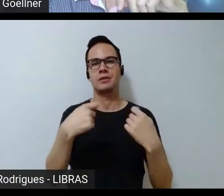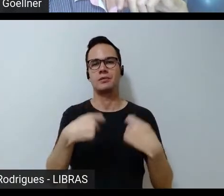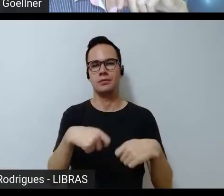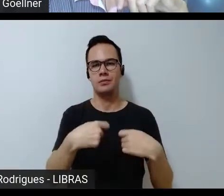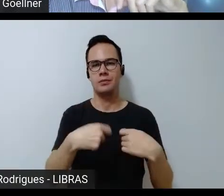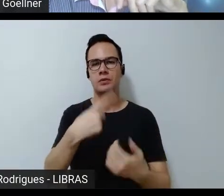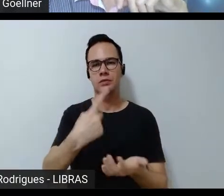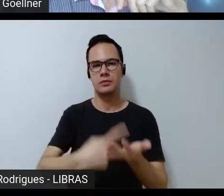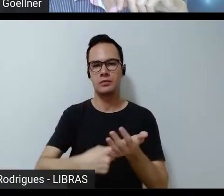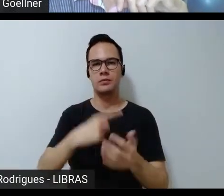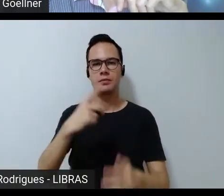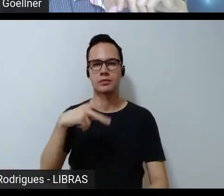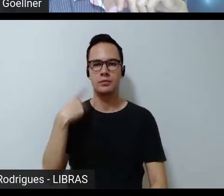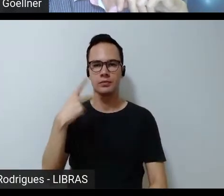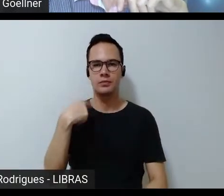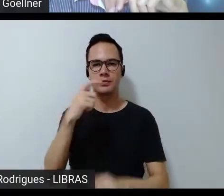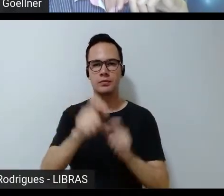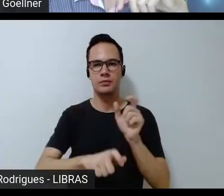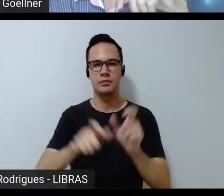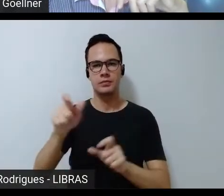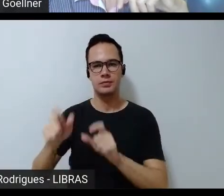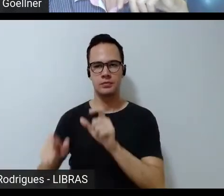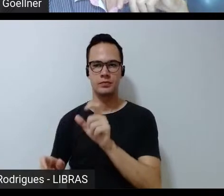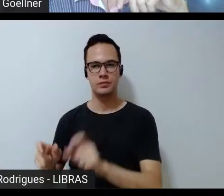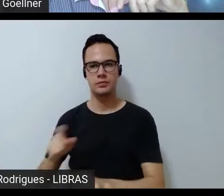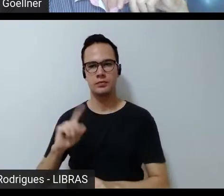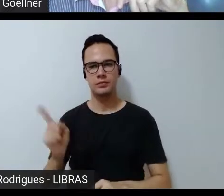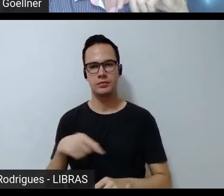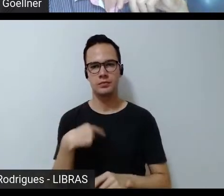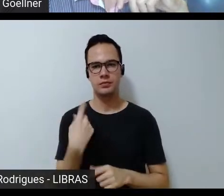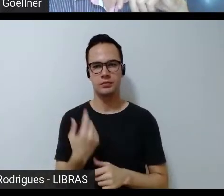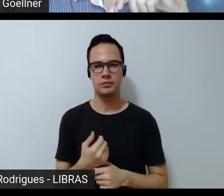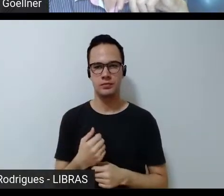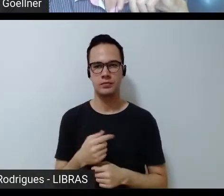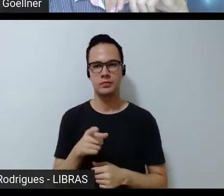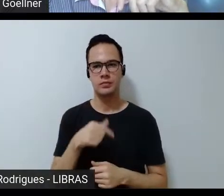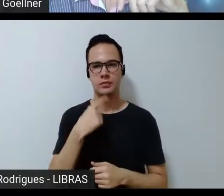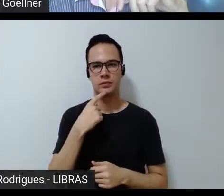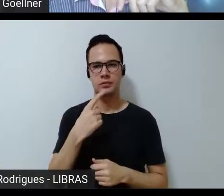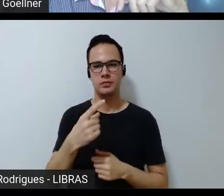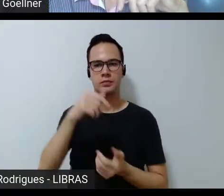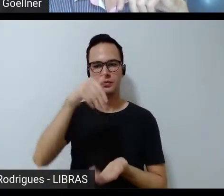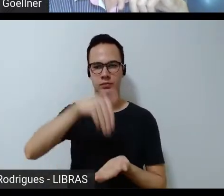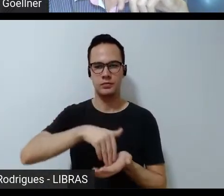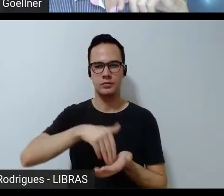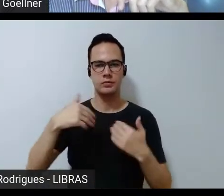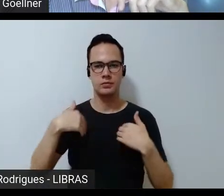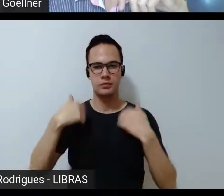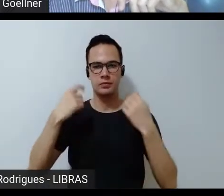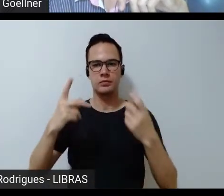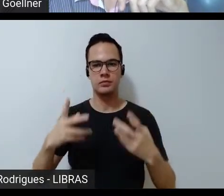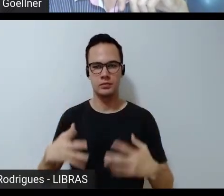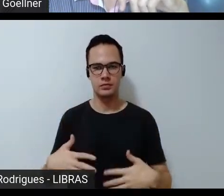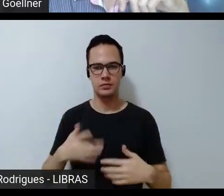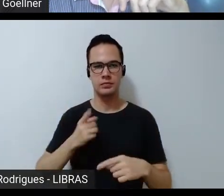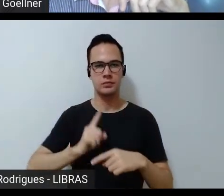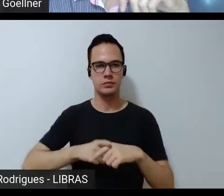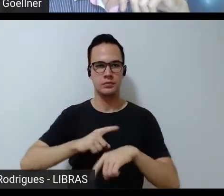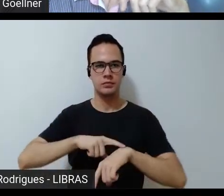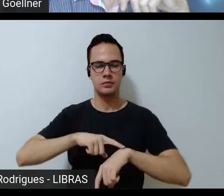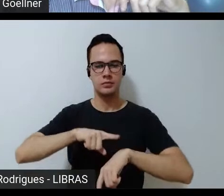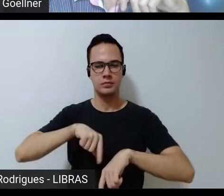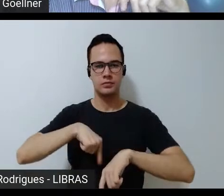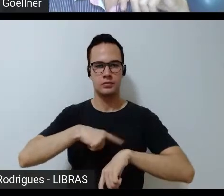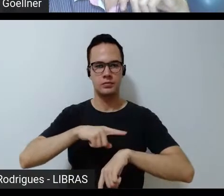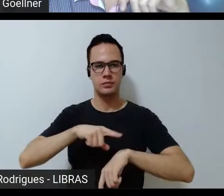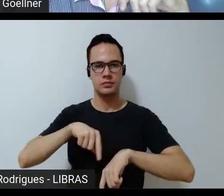político das pessoas com o nosso povo e só para terminar também aqui é porque o tempo já está o